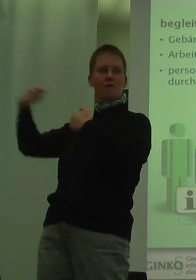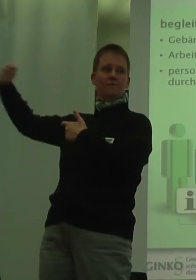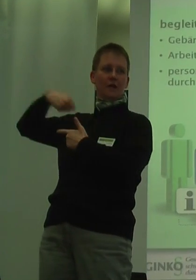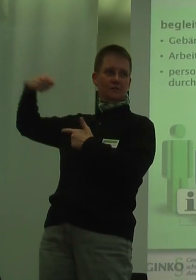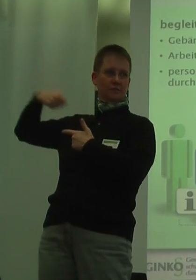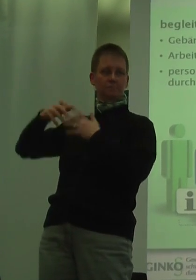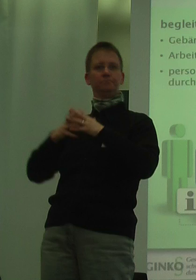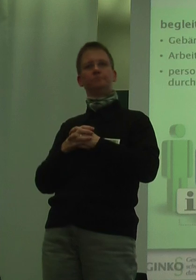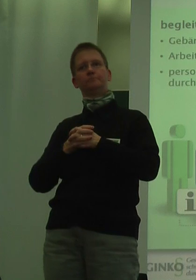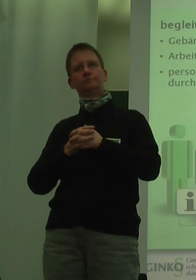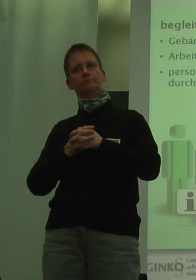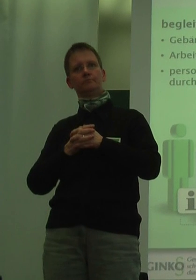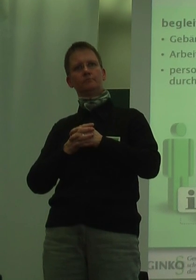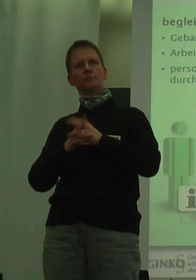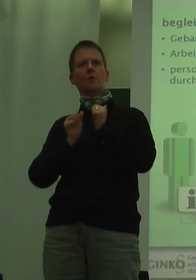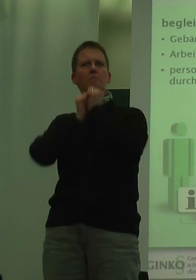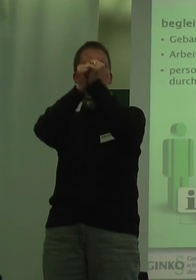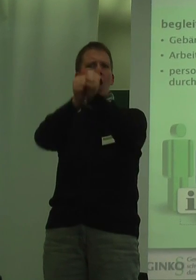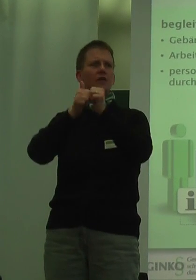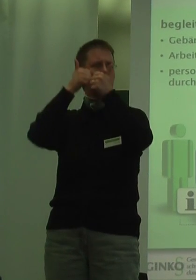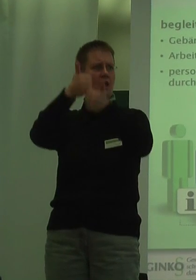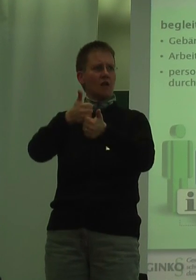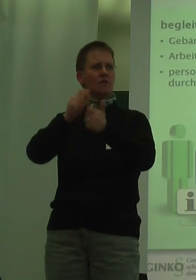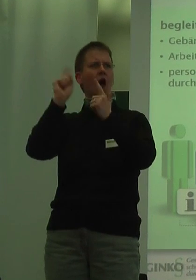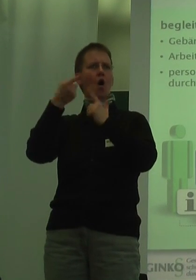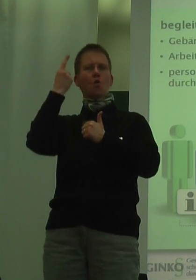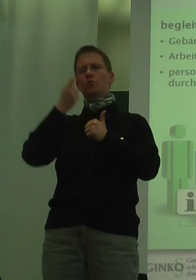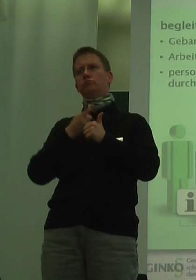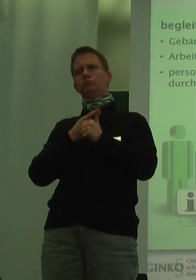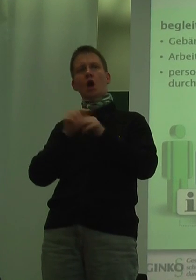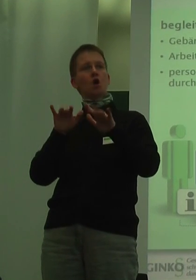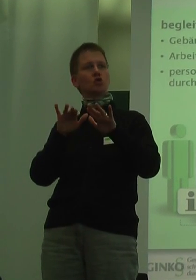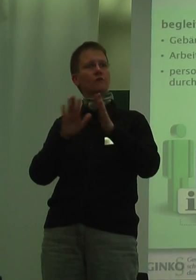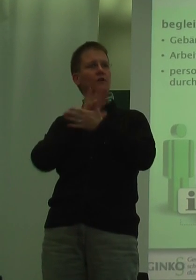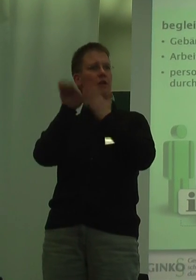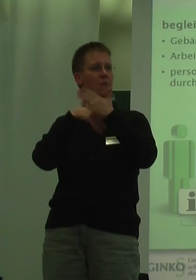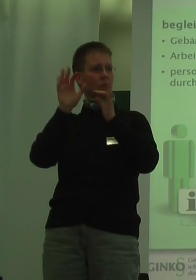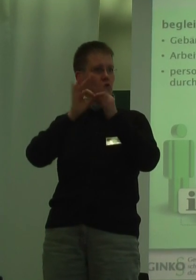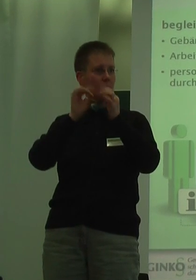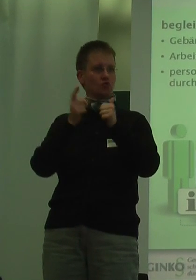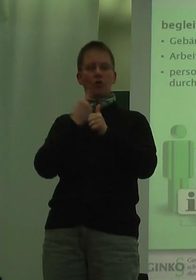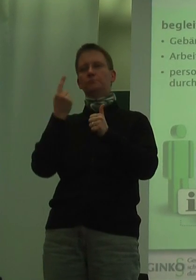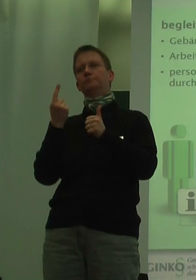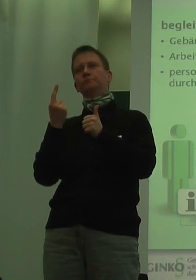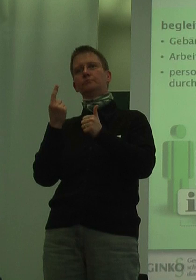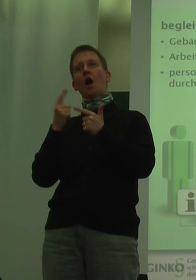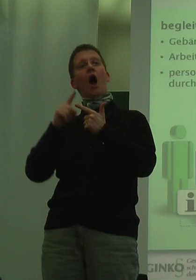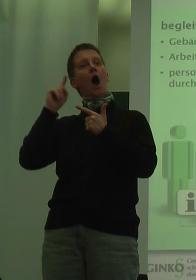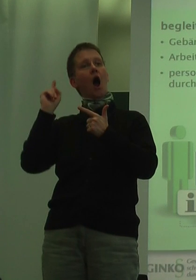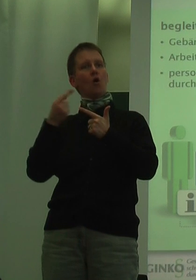So bei denen die gleitenden Hilfen, zudem unter anderem Schrift- und die Lernsprachprobleme erzählen, aber beispielsweise auch